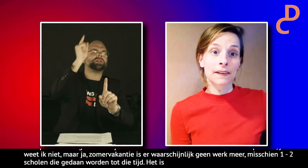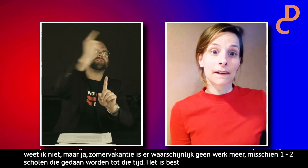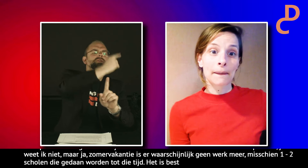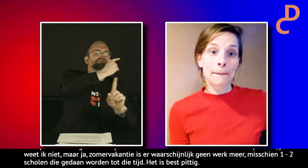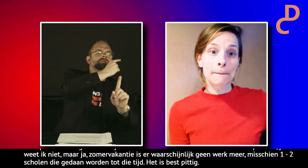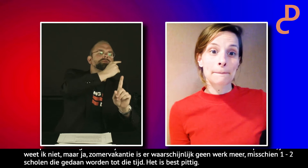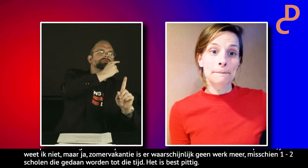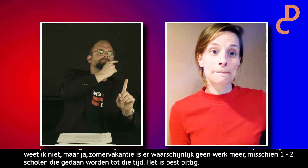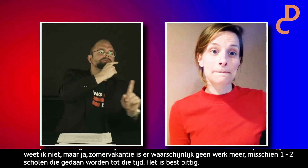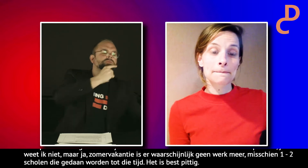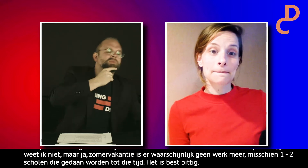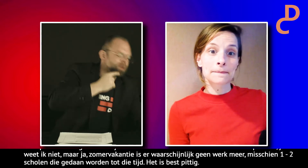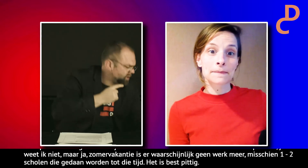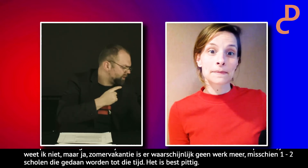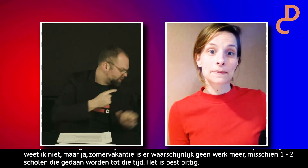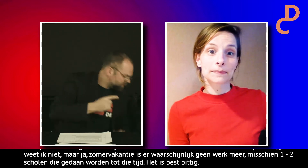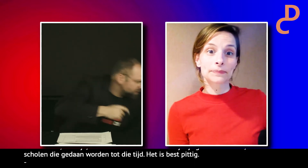Splinter, kan je even komen? Ik heb hier weer technische problemen.